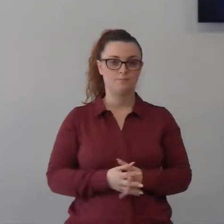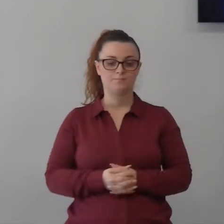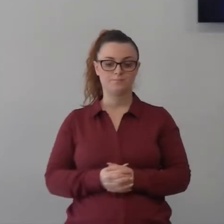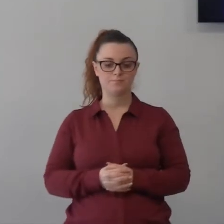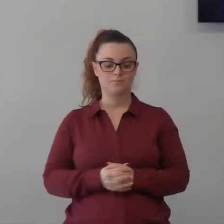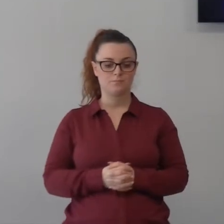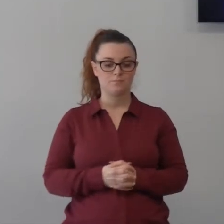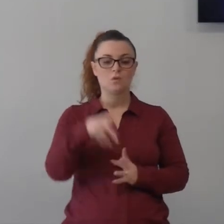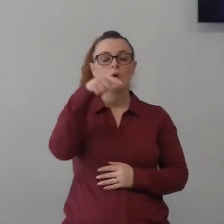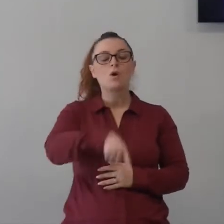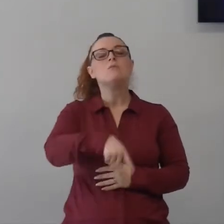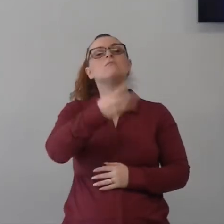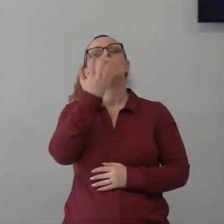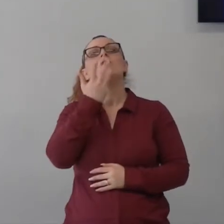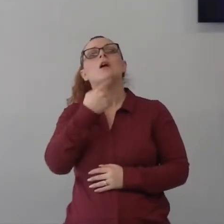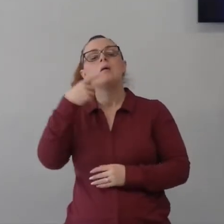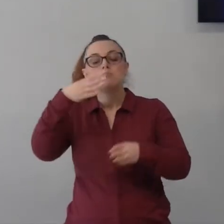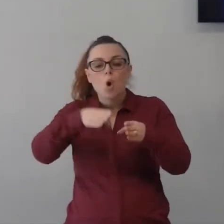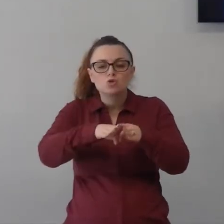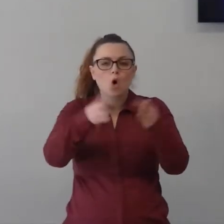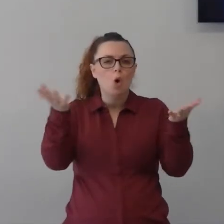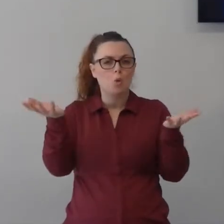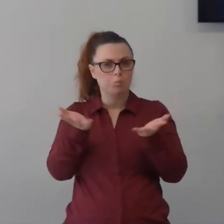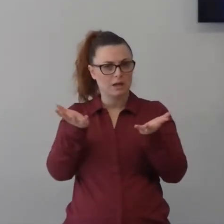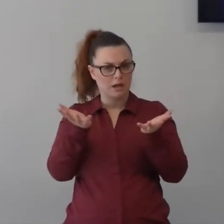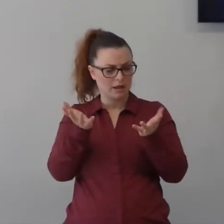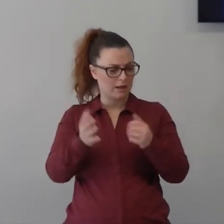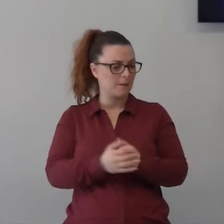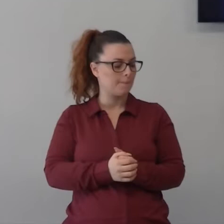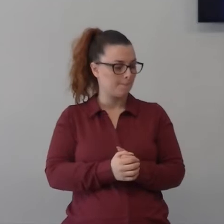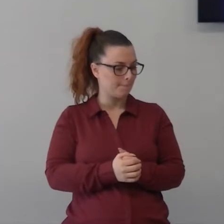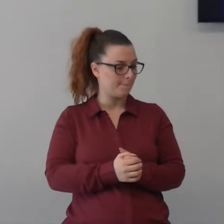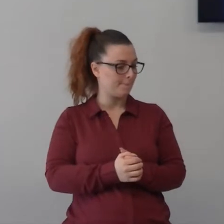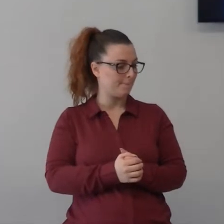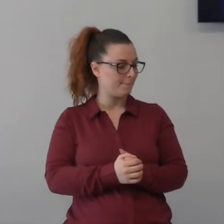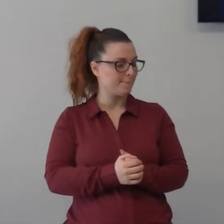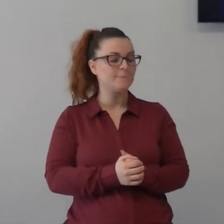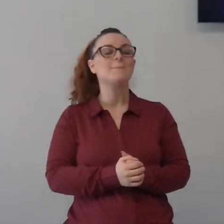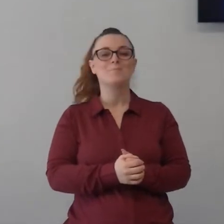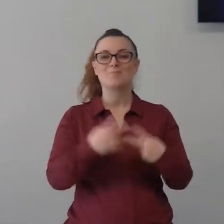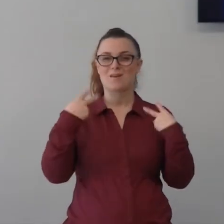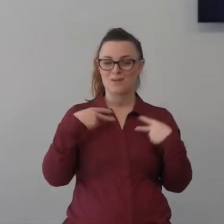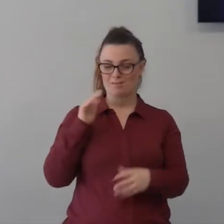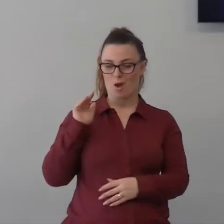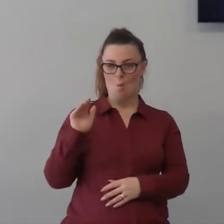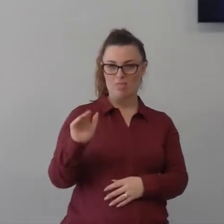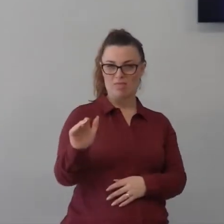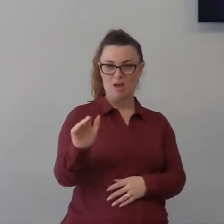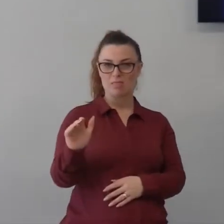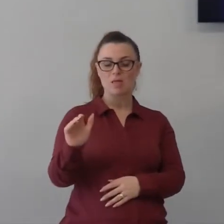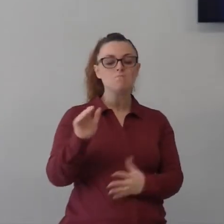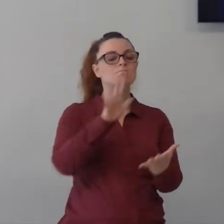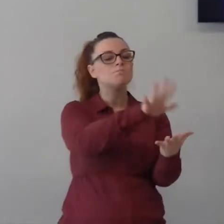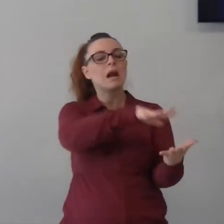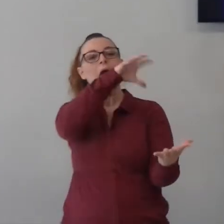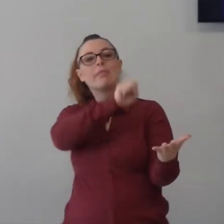di scoprire quali sono le implicazioni le applicazioni per la nostra vita e come poter